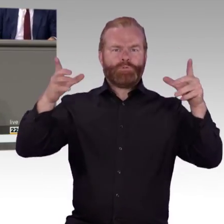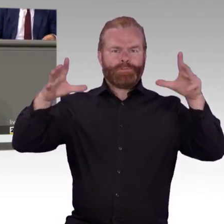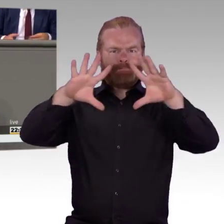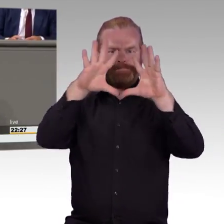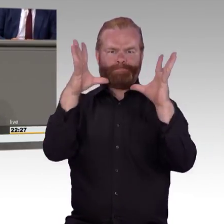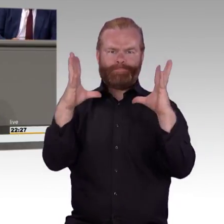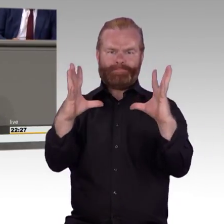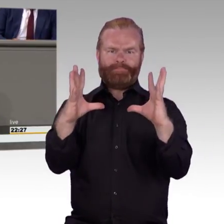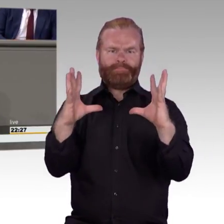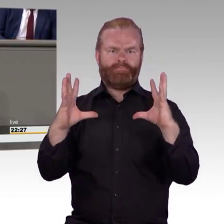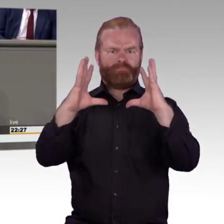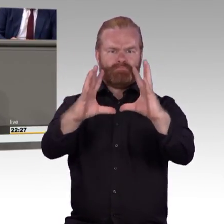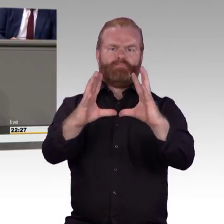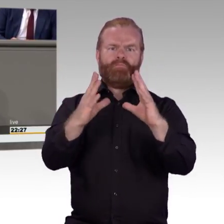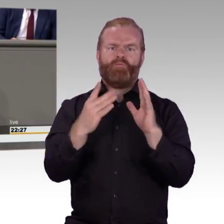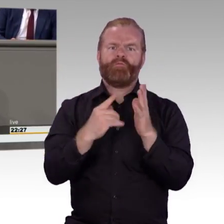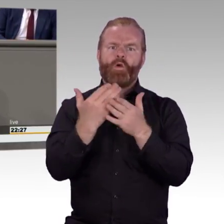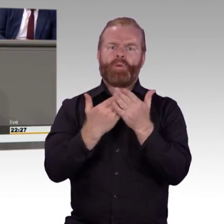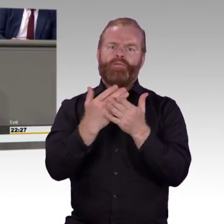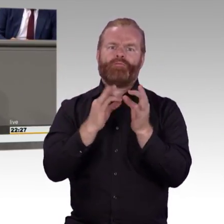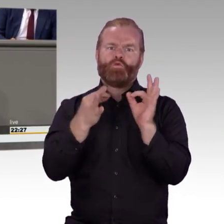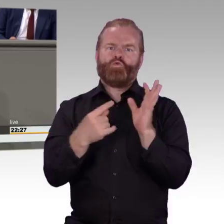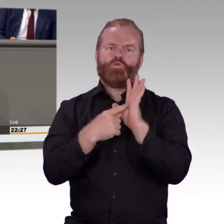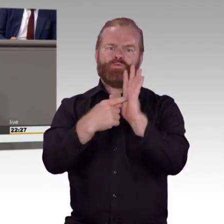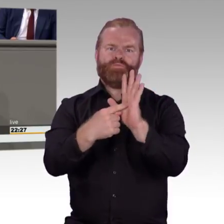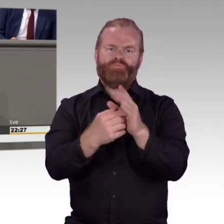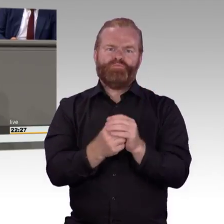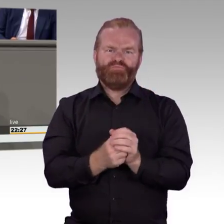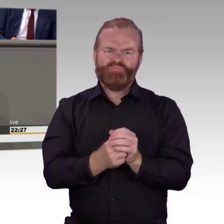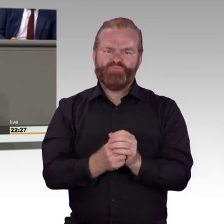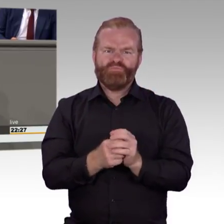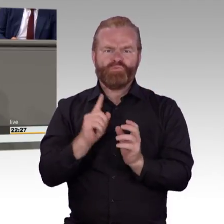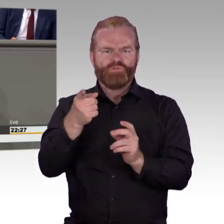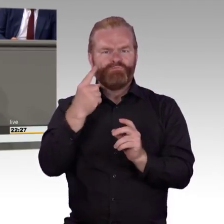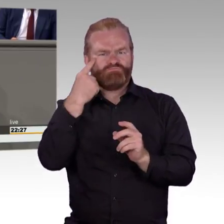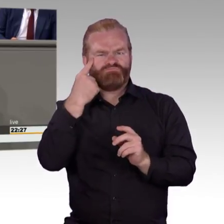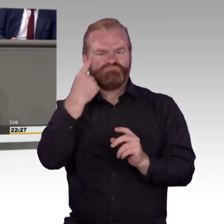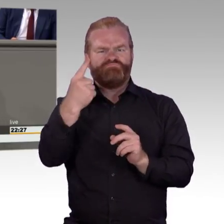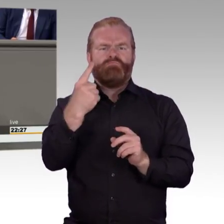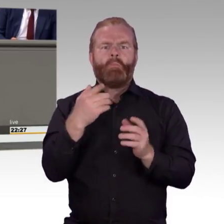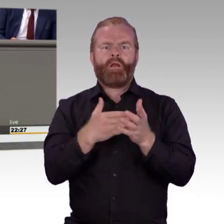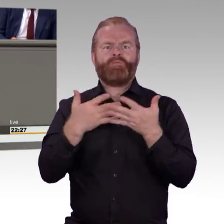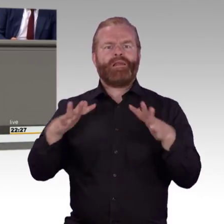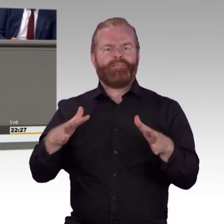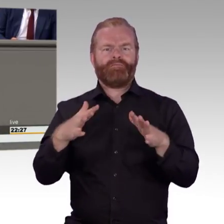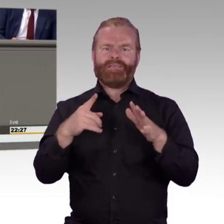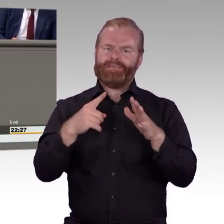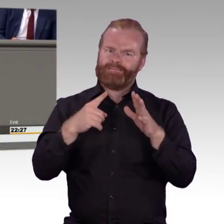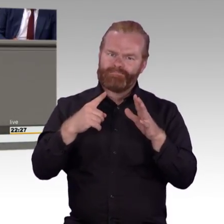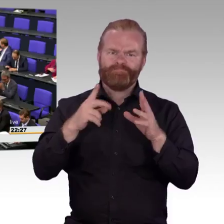Ideen dadurch noch entstehen werden. Deshalb, meine sehr geehrten Damen und Herren, liebe Kollegen, bitte ich Sie, diesem Gesetz zuzustimmen. Herzlichen Dank. Vielen herzlichen